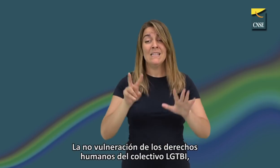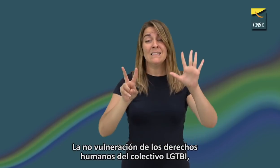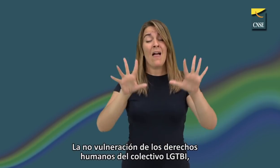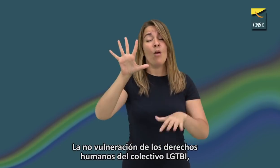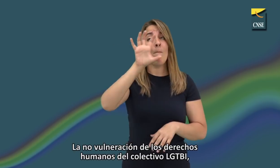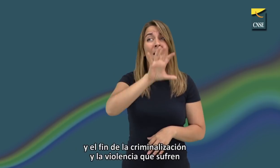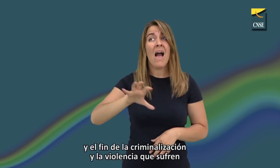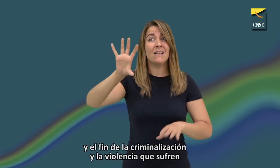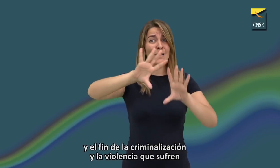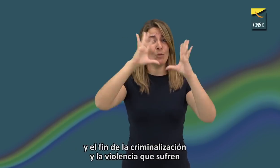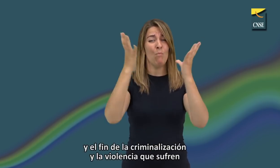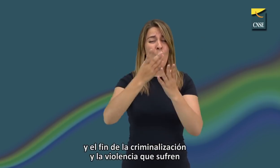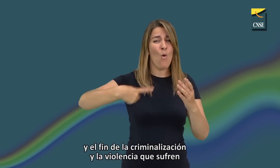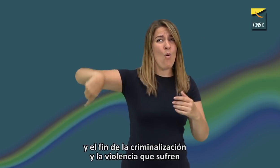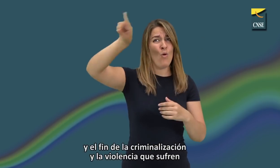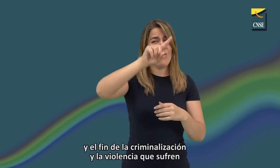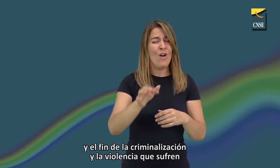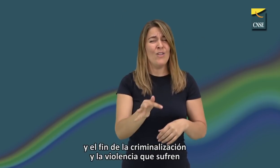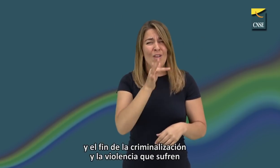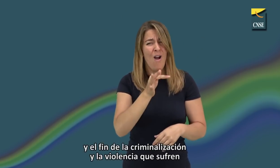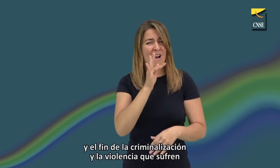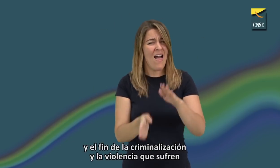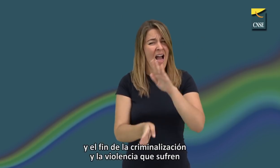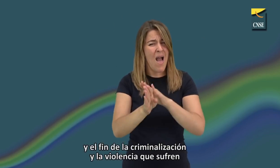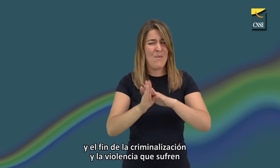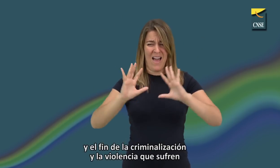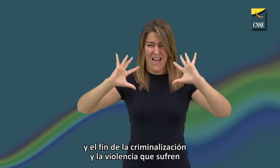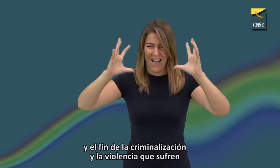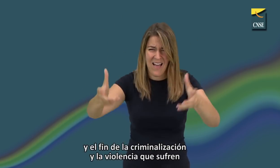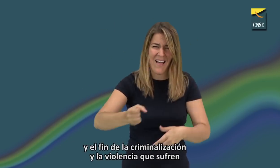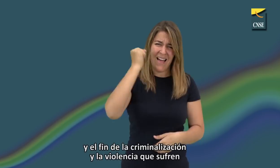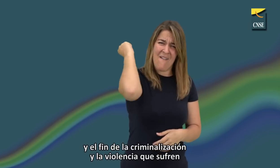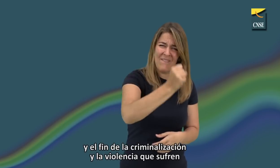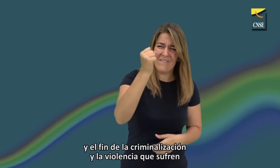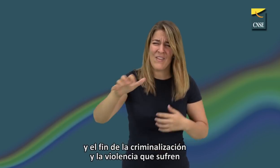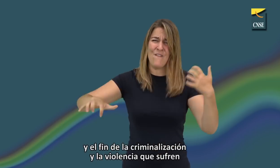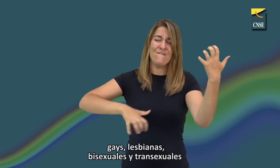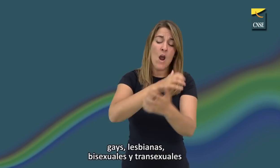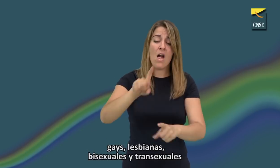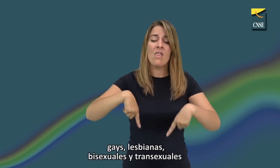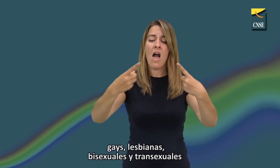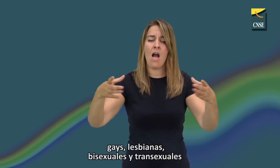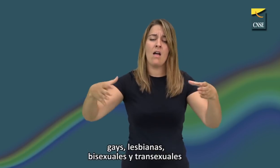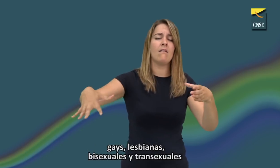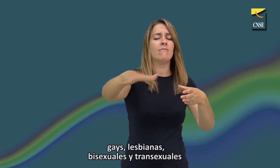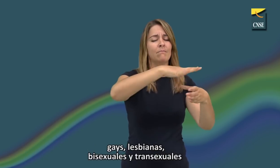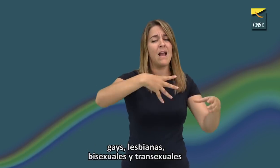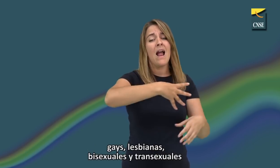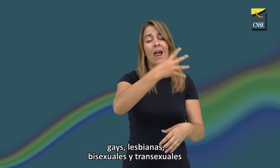Y el fin de la criminalización y la violencia que sufren gays, lesbianas, bisexuales